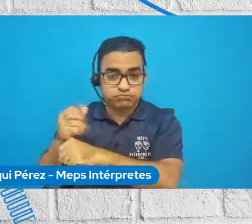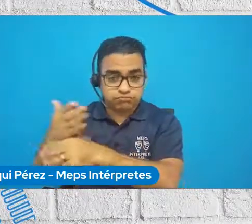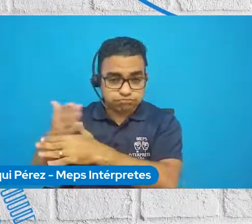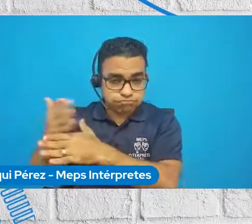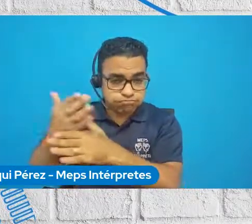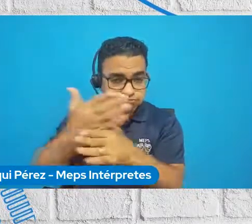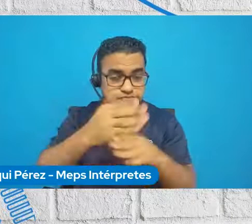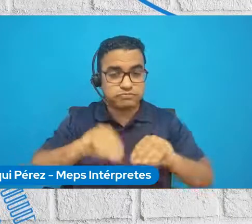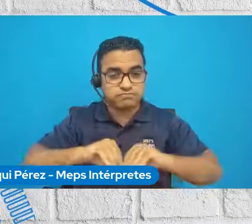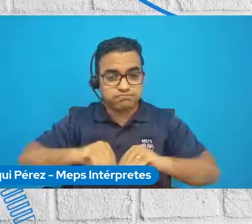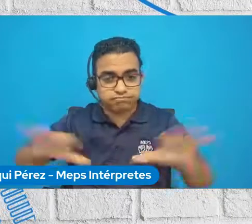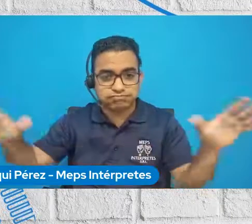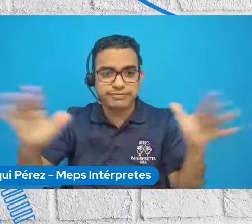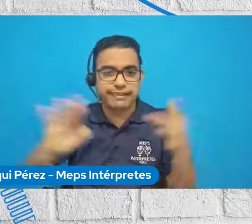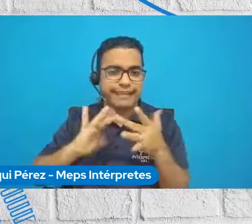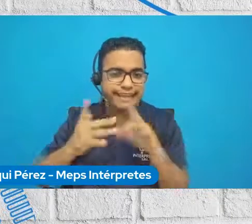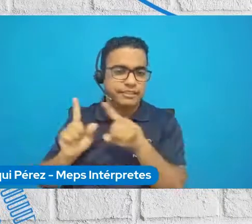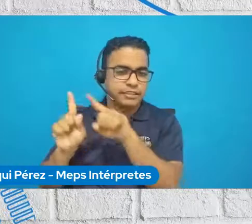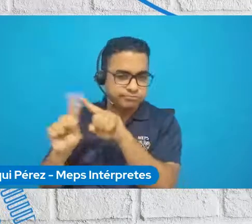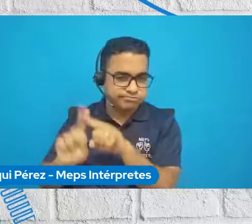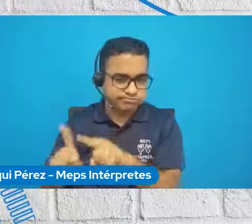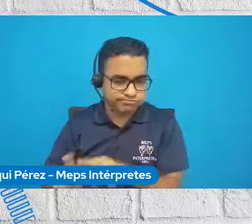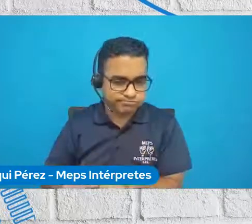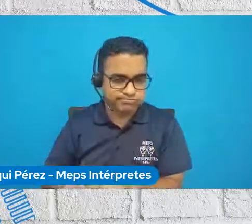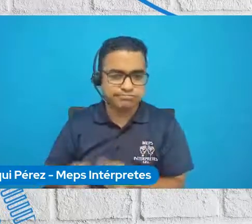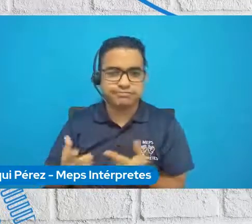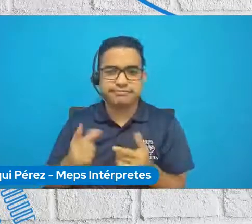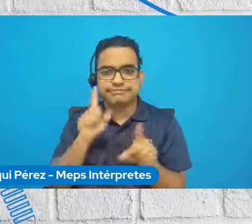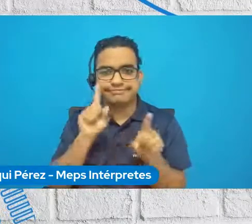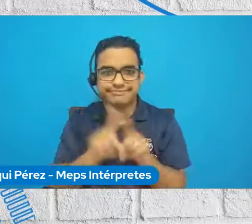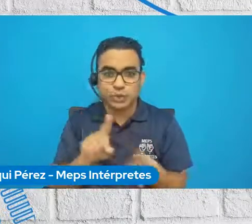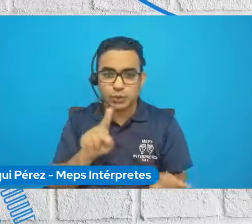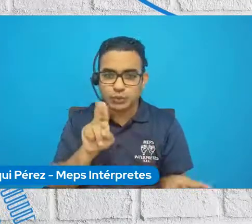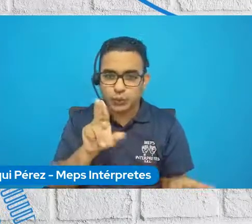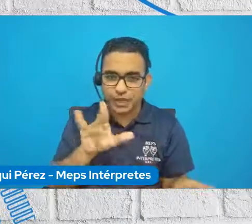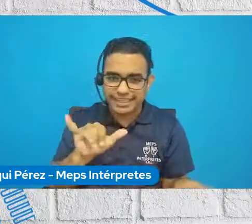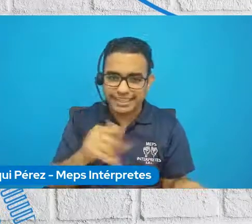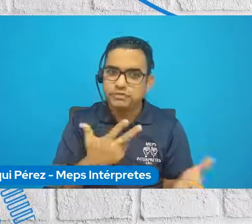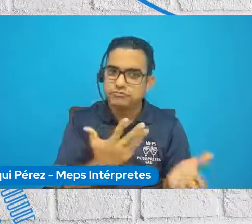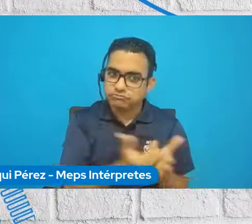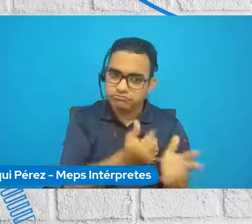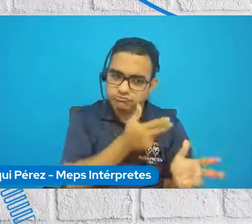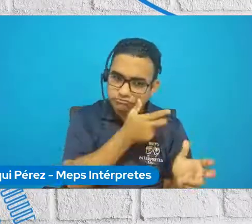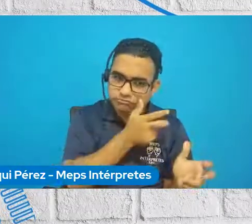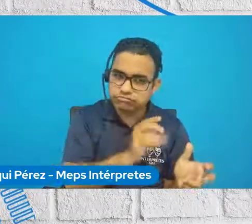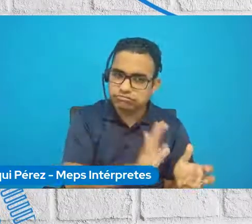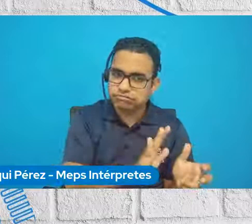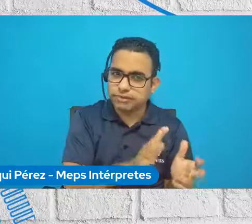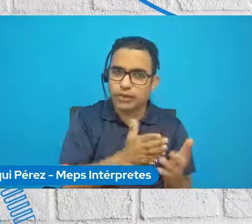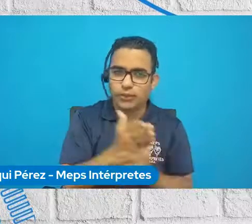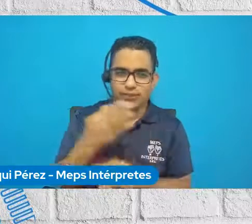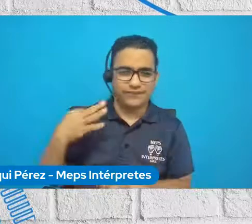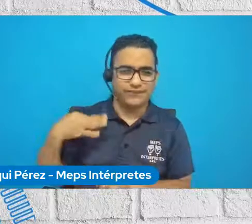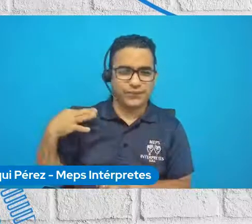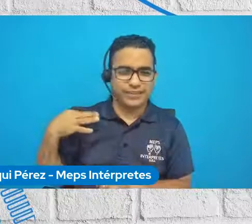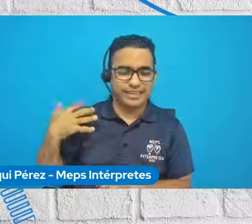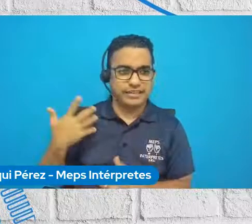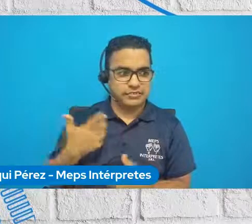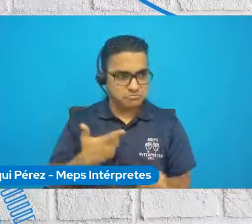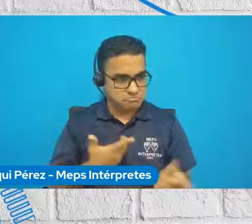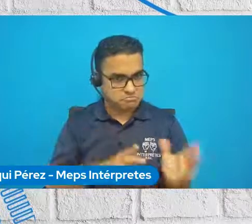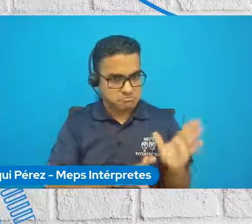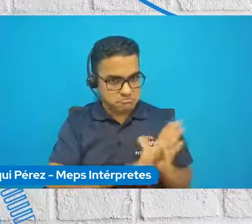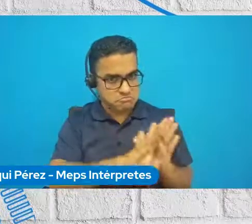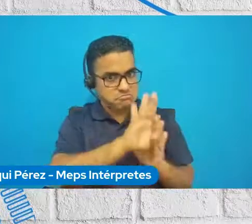la ha podido ver y que quieren conocer casos como los de Zully en donde ha generado a través del voluntariado esquemas de